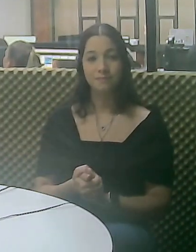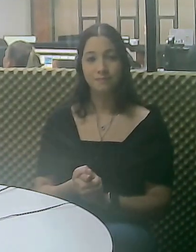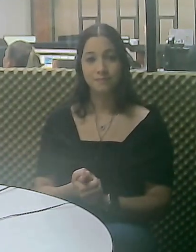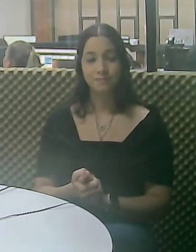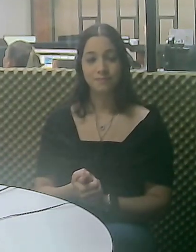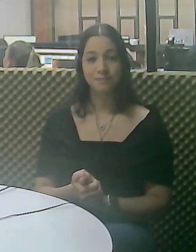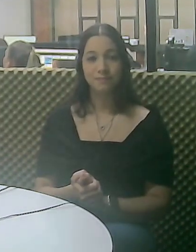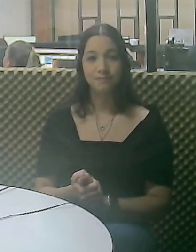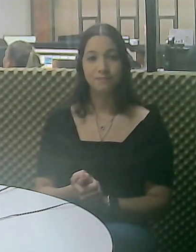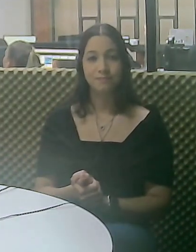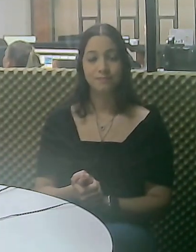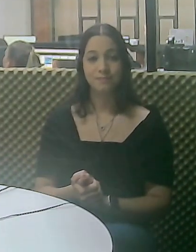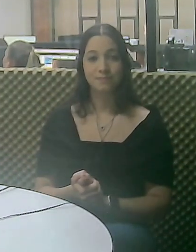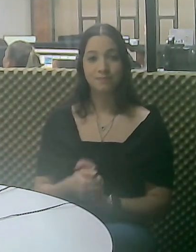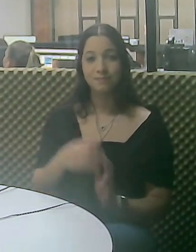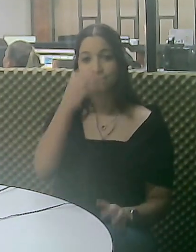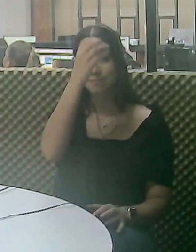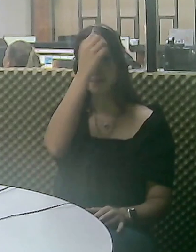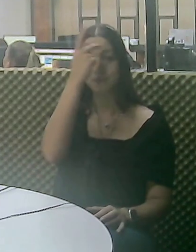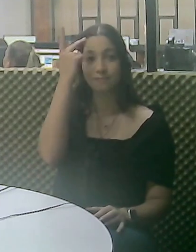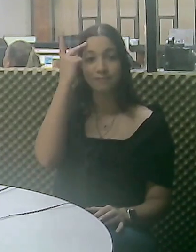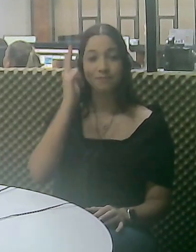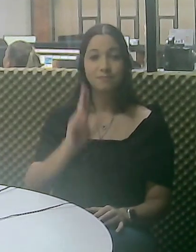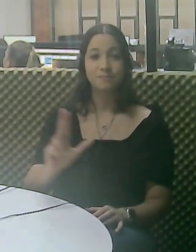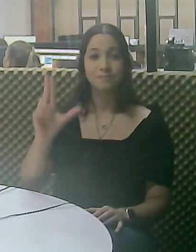Uberlândia no ar pra você!